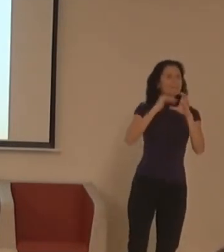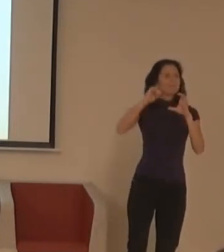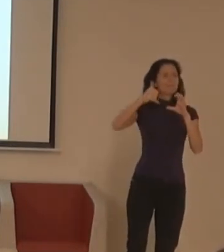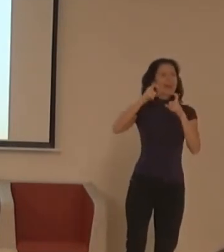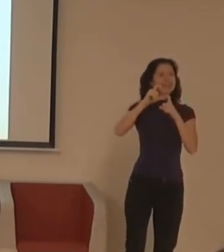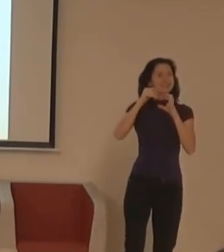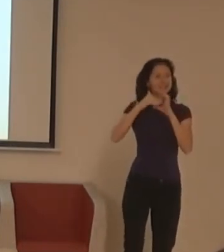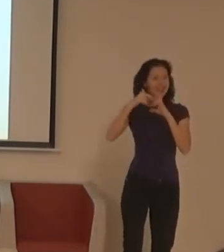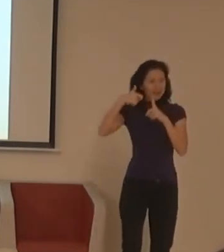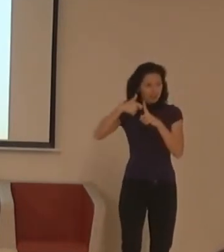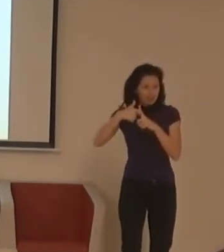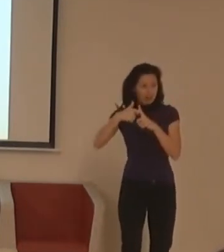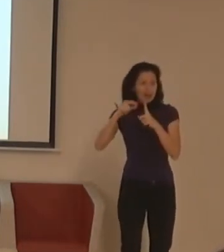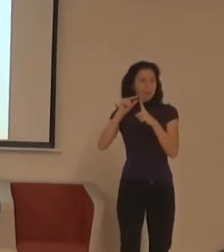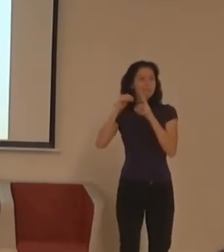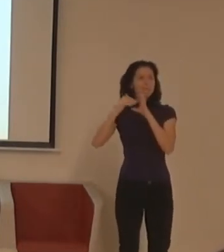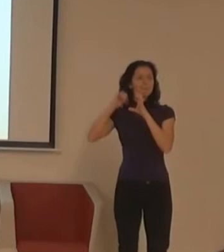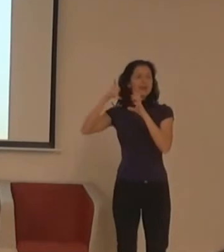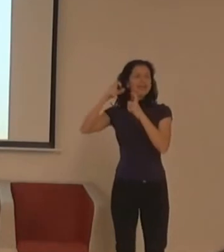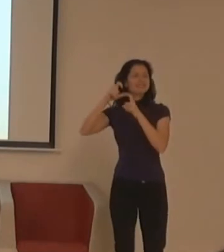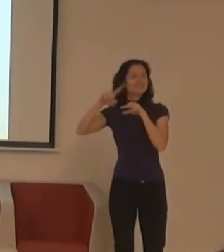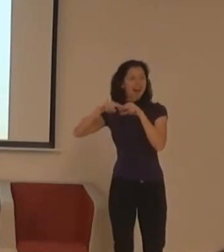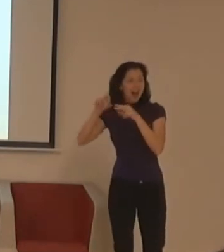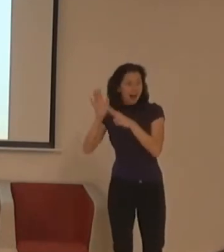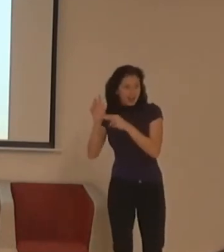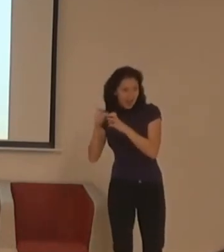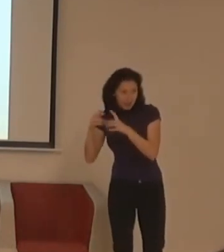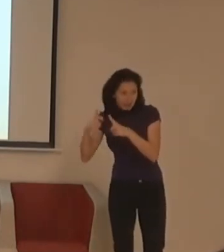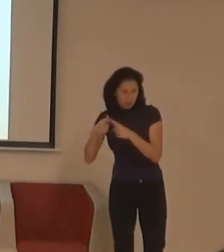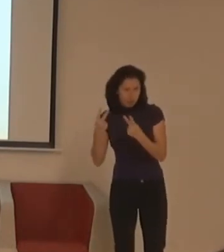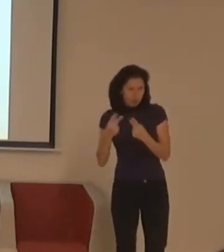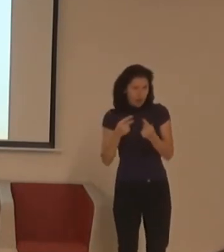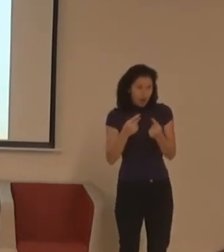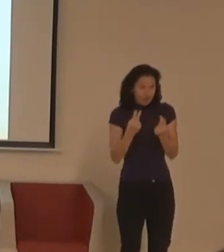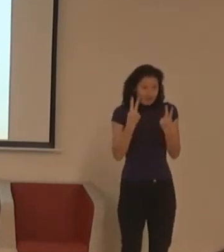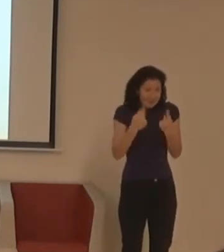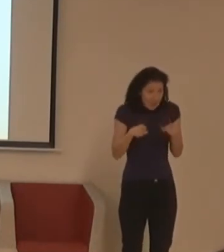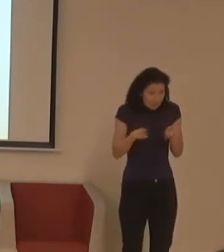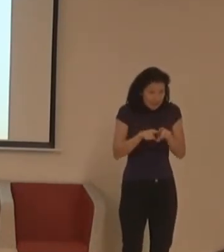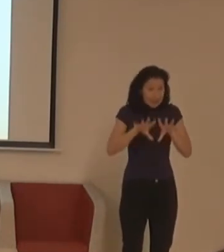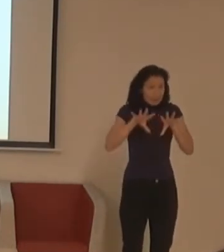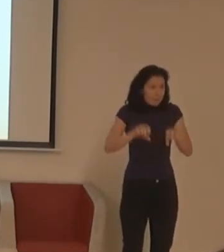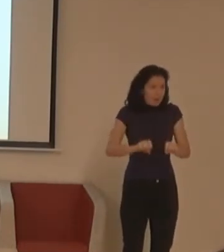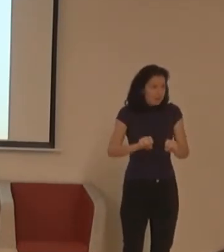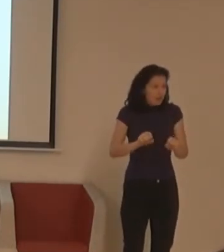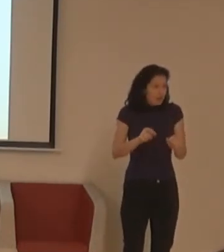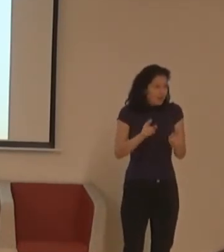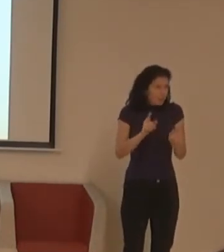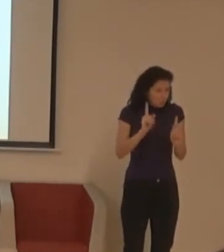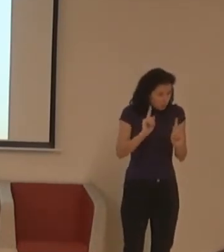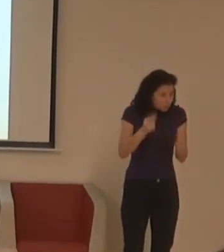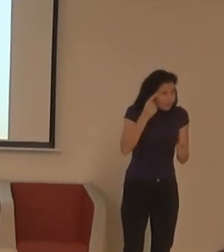abecedě. A potřebuje vědět, co to znamená cítit stopu. Zvláštní sloví spojení.